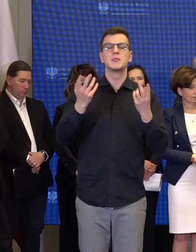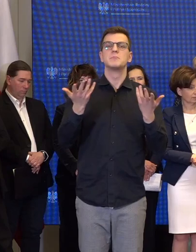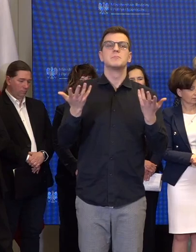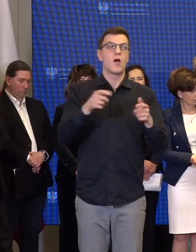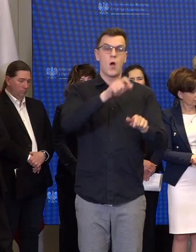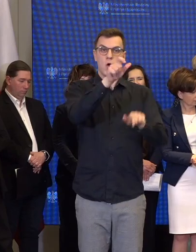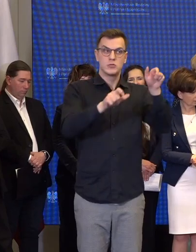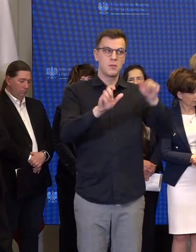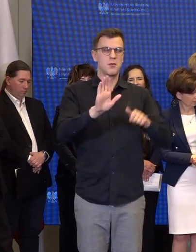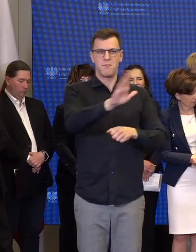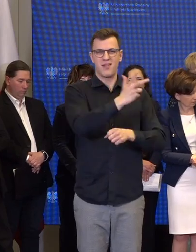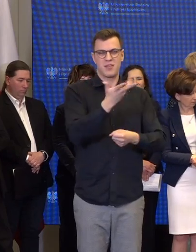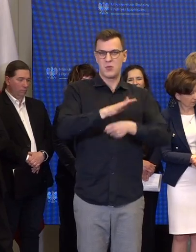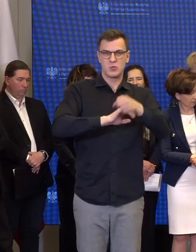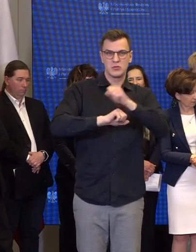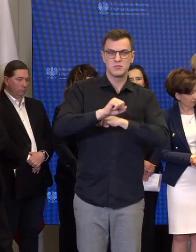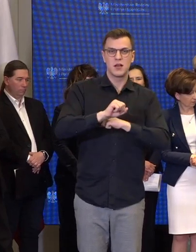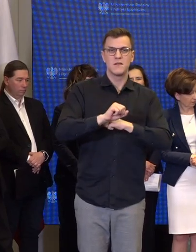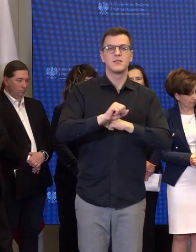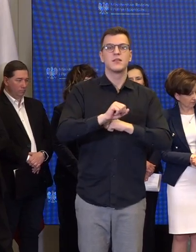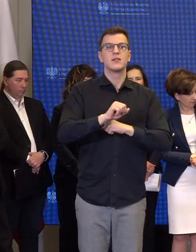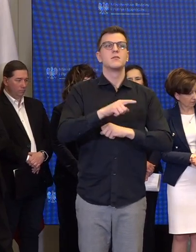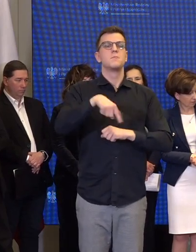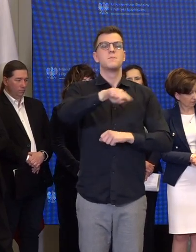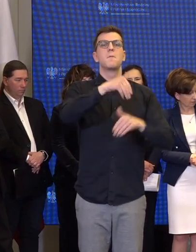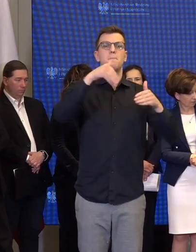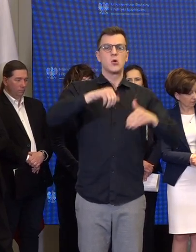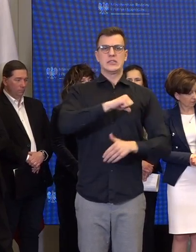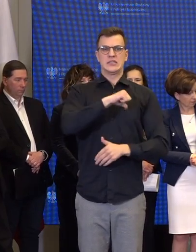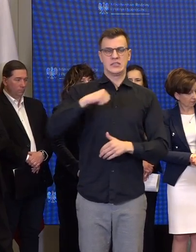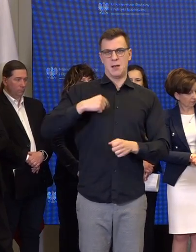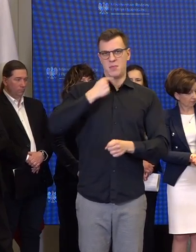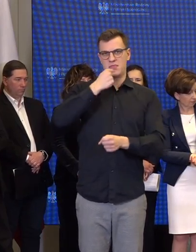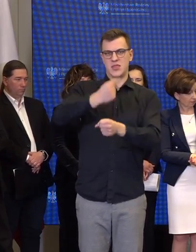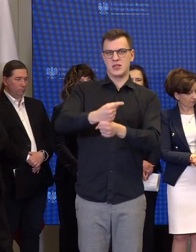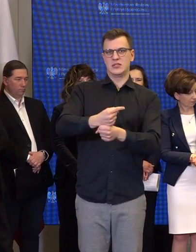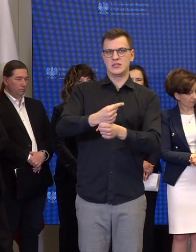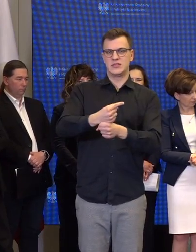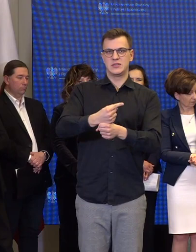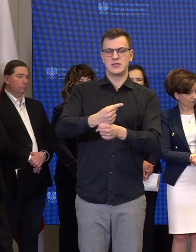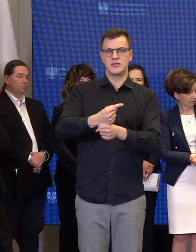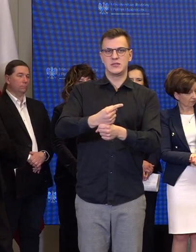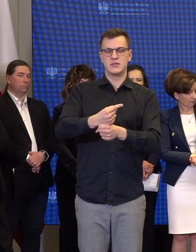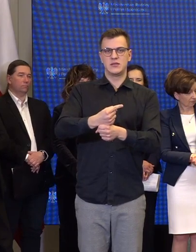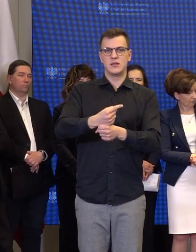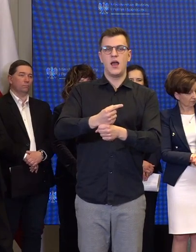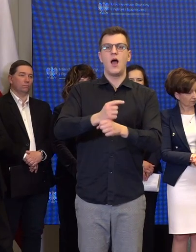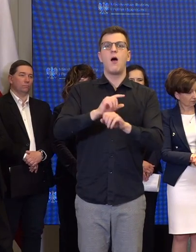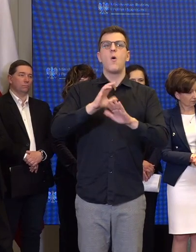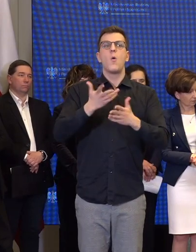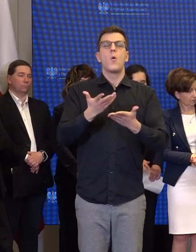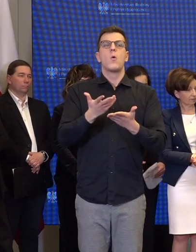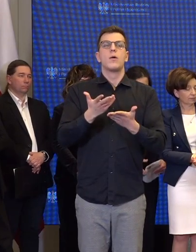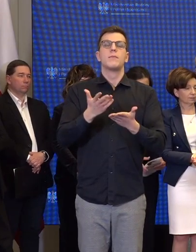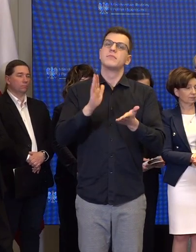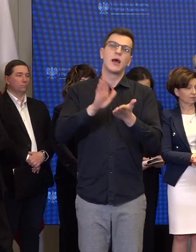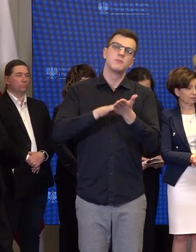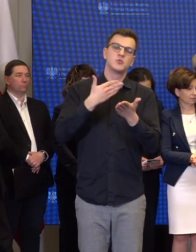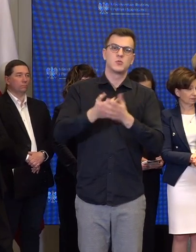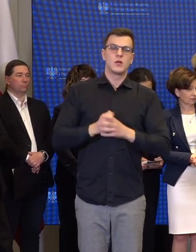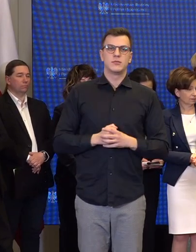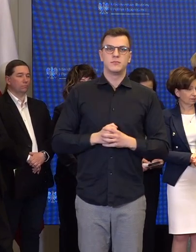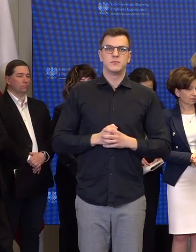niepełnosprawnościami miały wybór, nie miały tylko opcji, że w momencie, kiedy